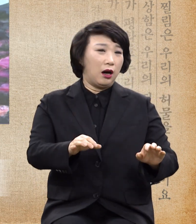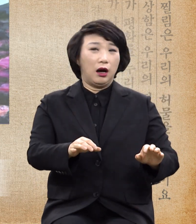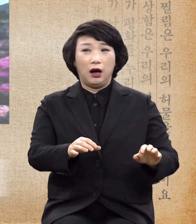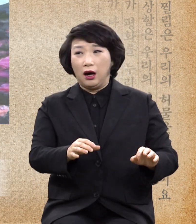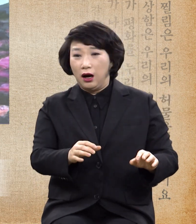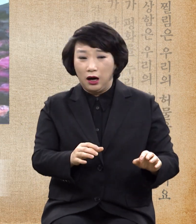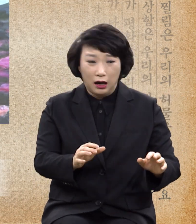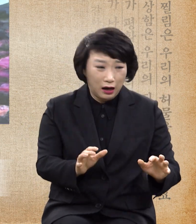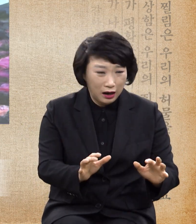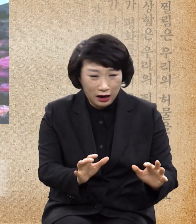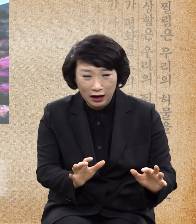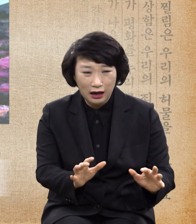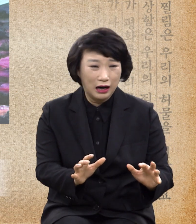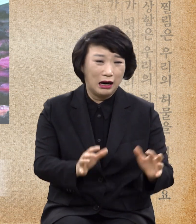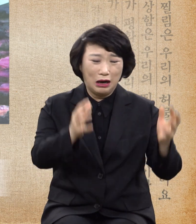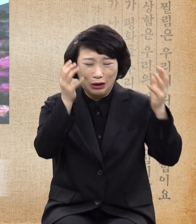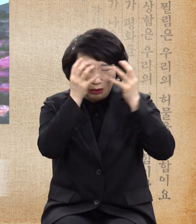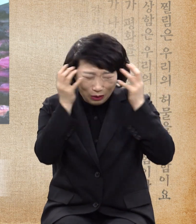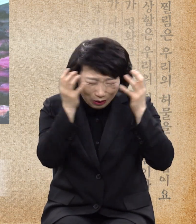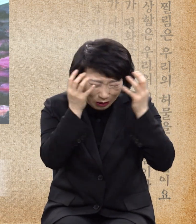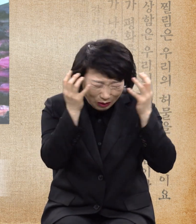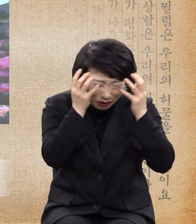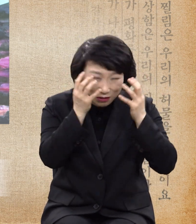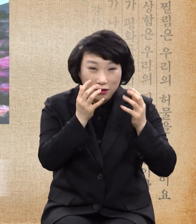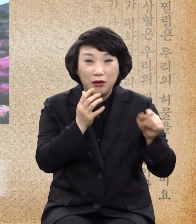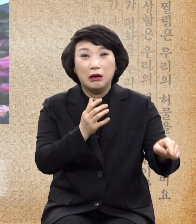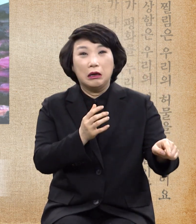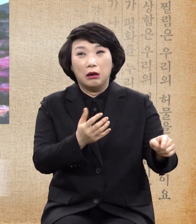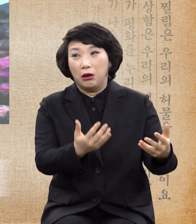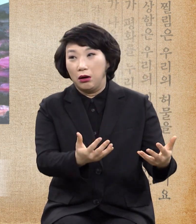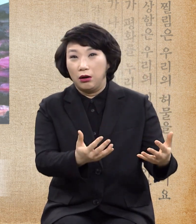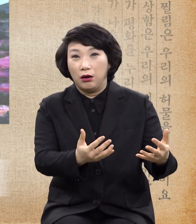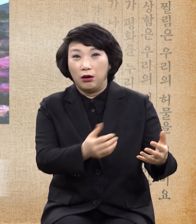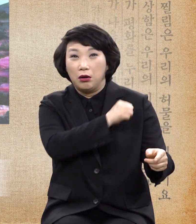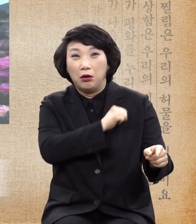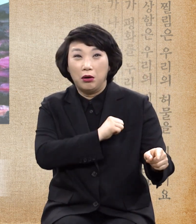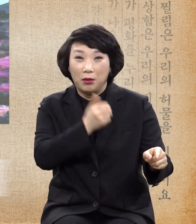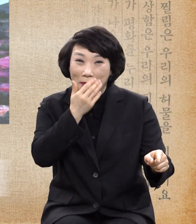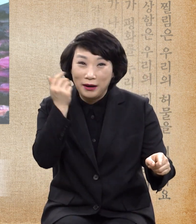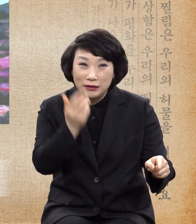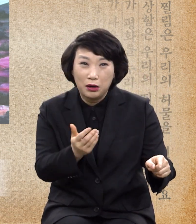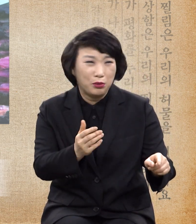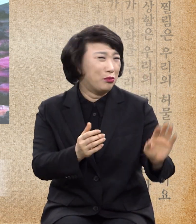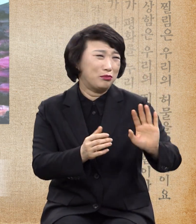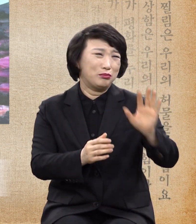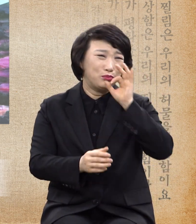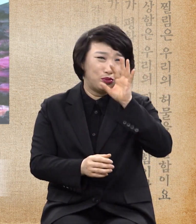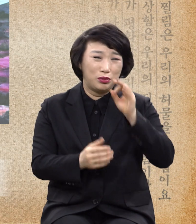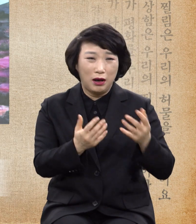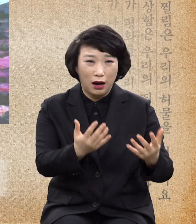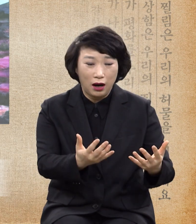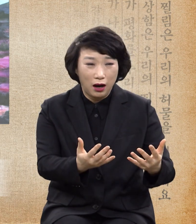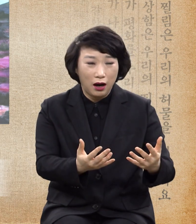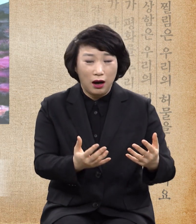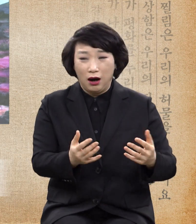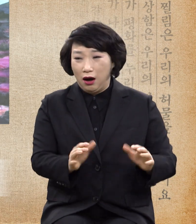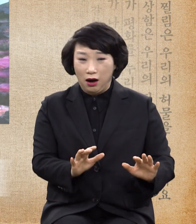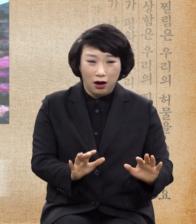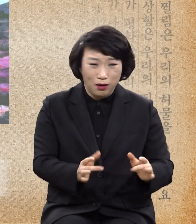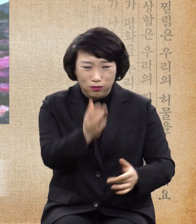고통이 견디고 견디겠냐고 아니 어떻게 불꽃 속에서